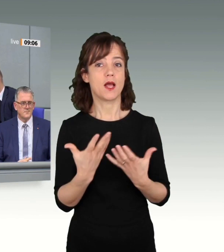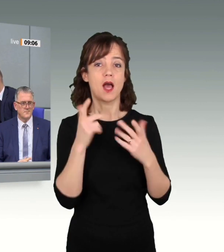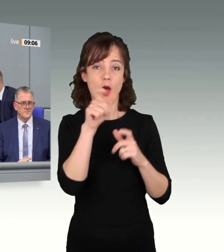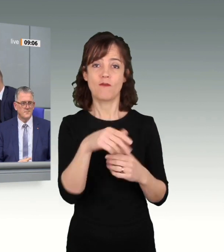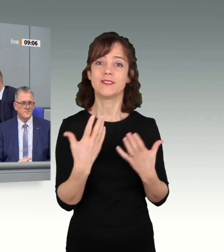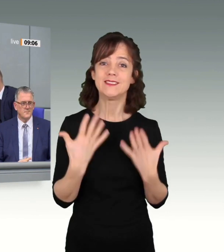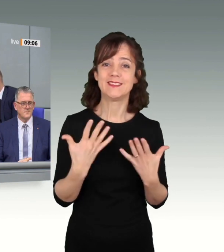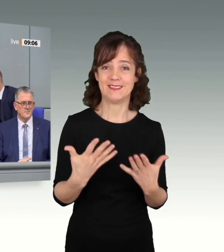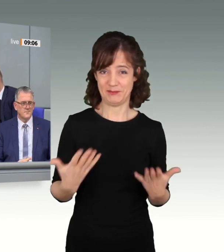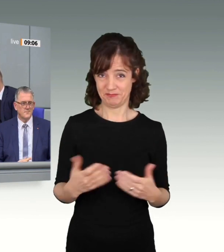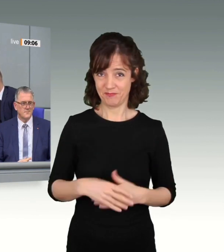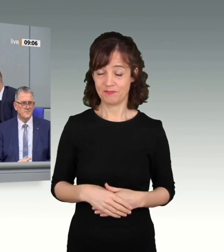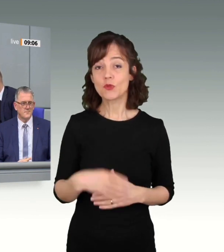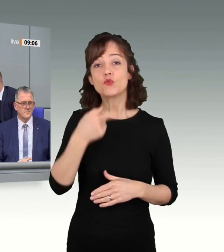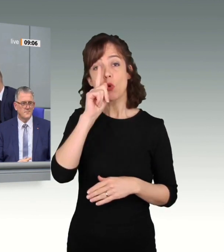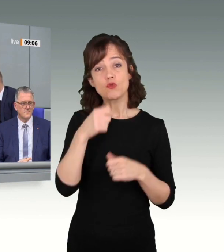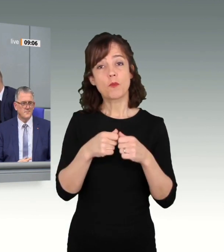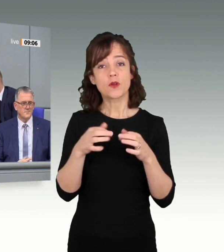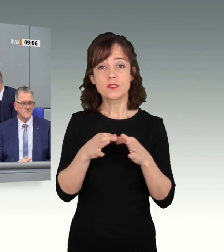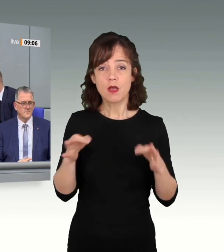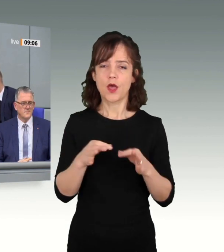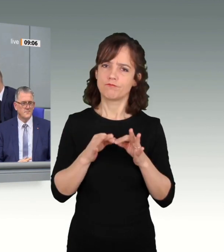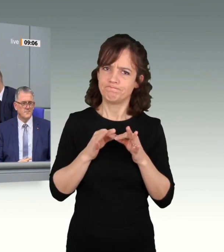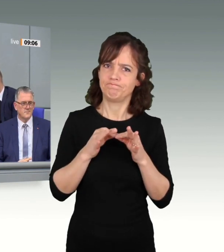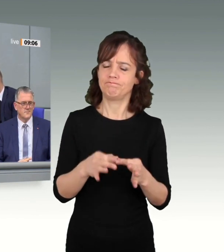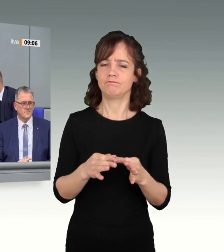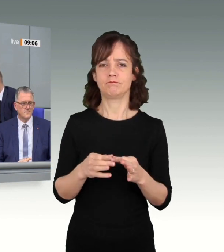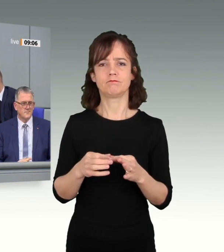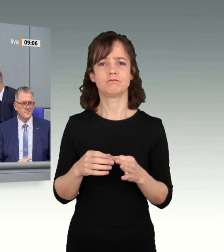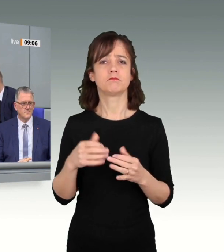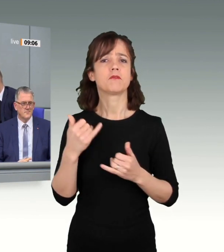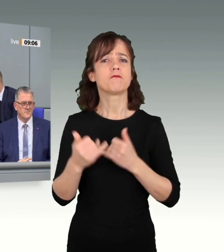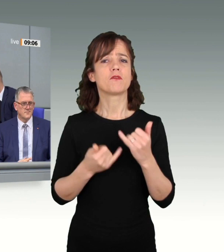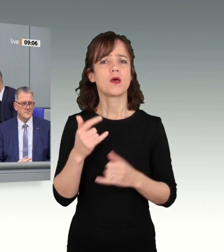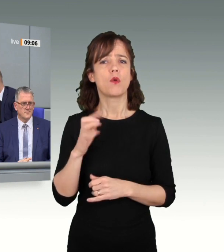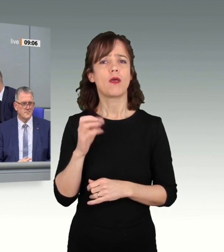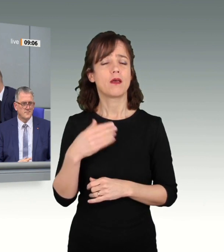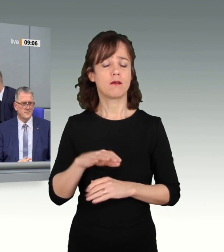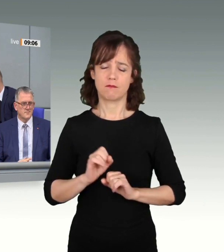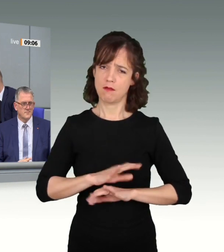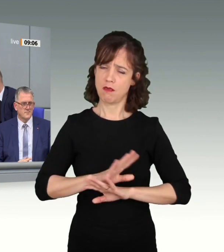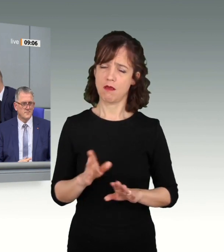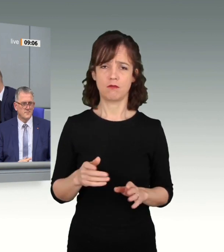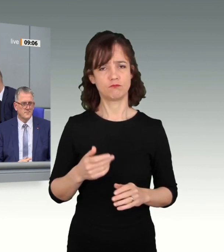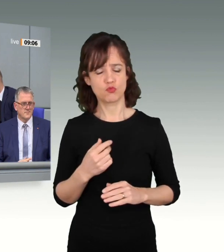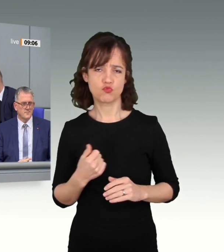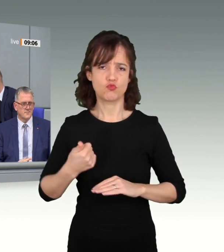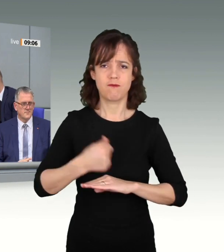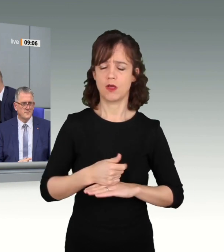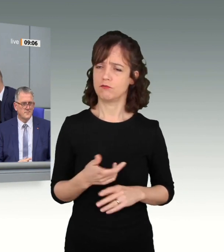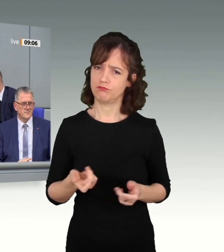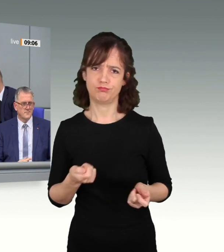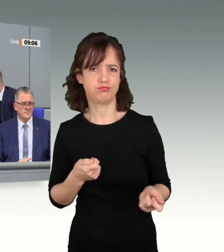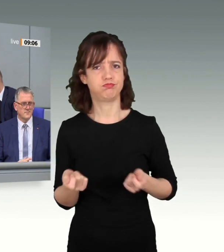Den Deutschen Bundestag führte sie souverän, mit natürlicher Autorität und mit Charme. Annemarie Renger